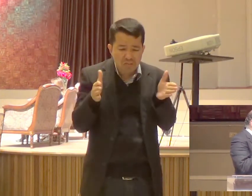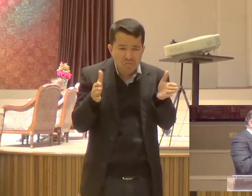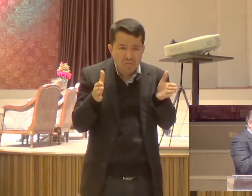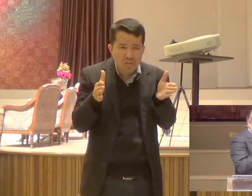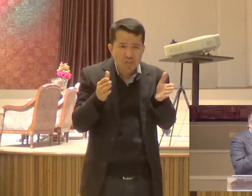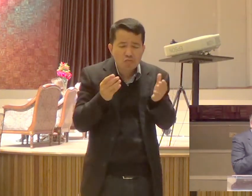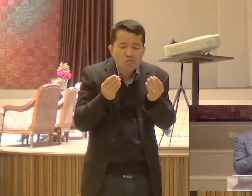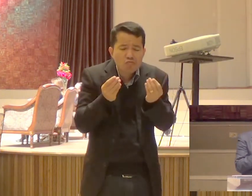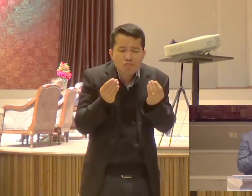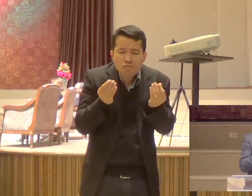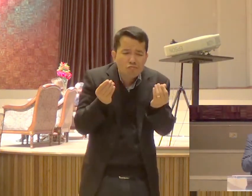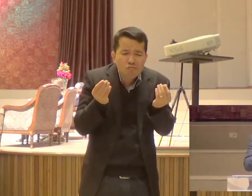Rechonjundinha